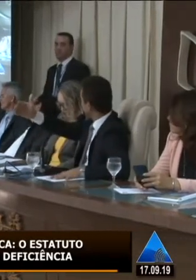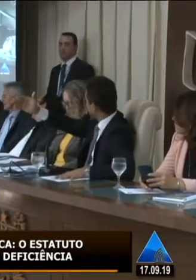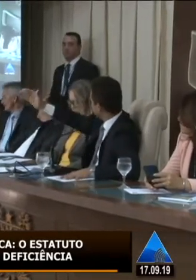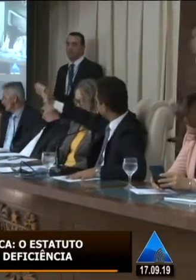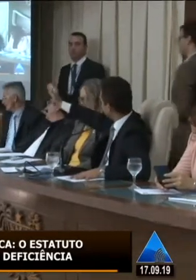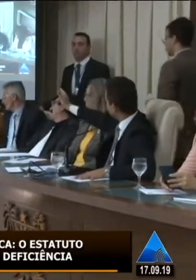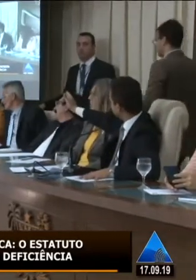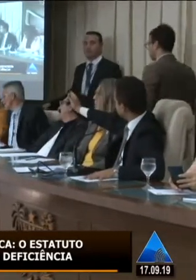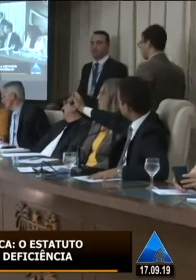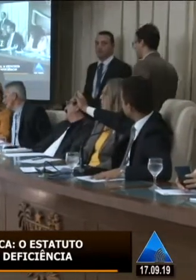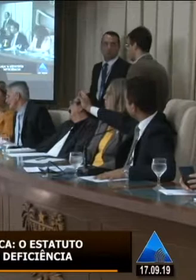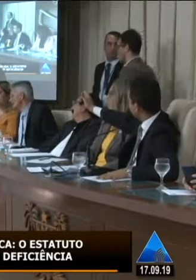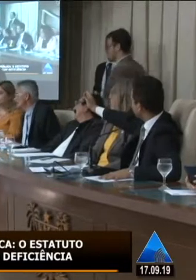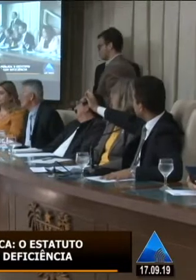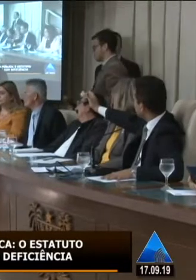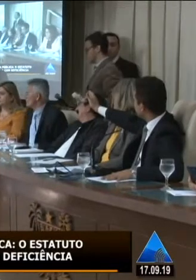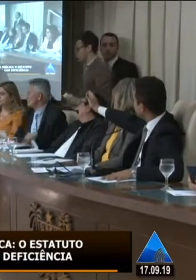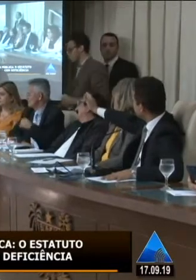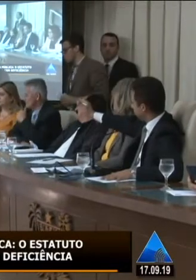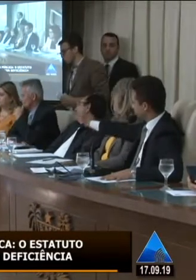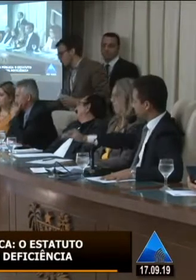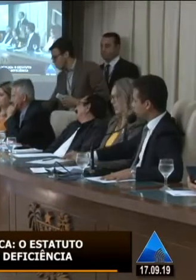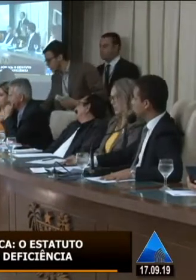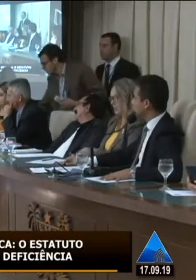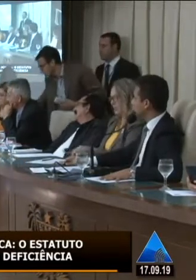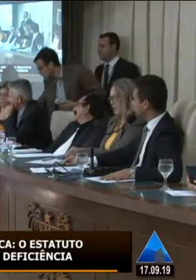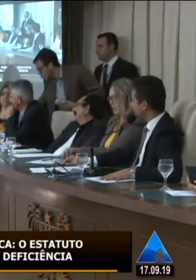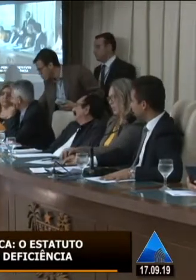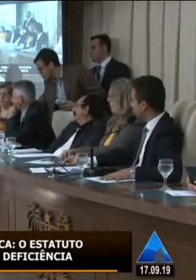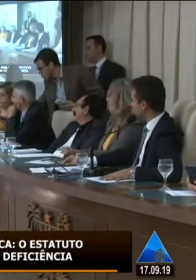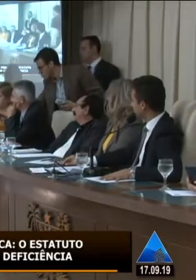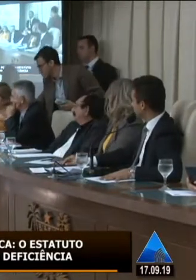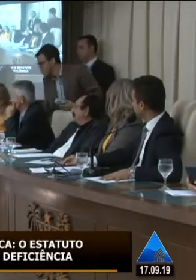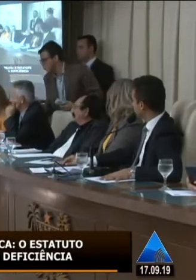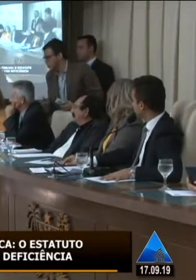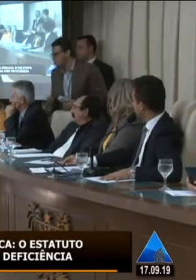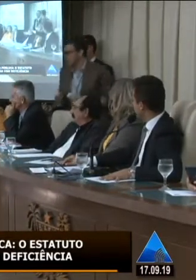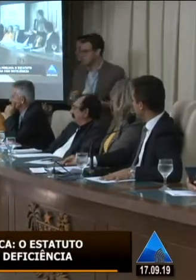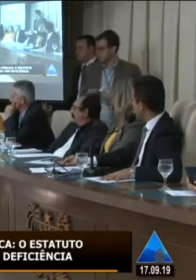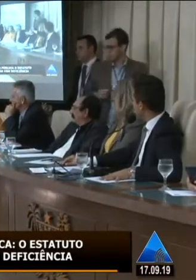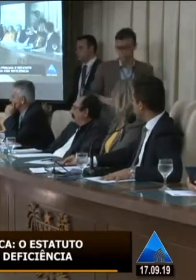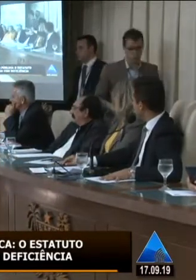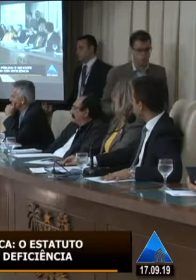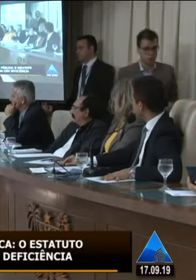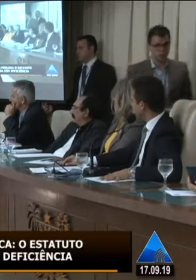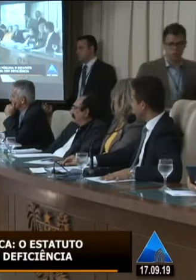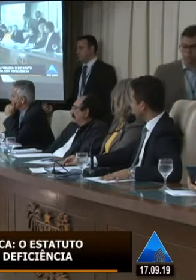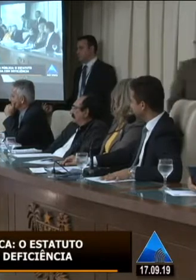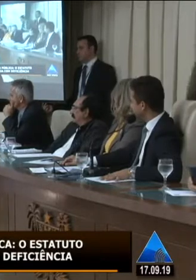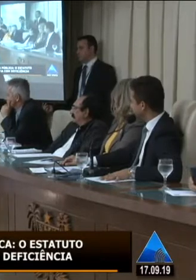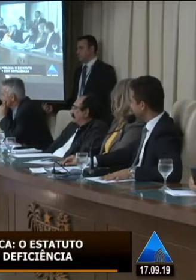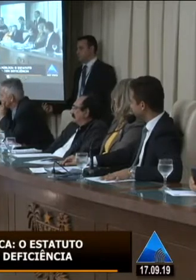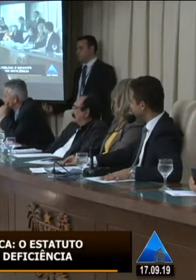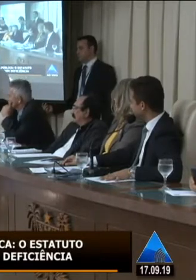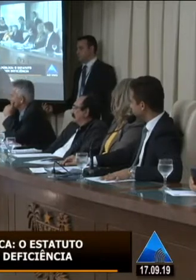televisão inclusive já estamos transmitindo aqui ao vivo para todo o nosso estado todo o nosso Rio Grande do Norte acompanhe aqui a nossa audiência pública